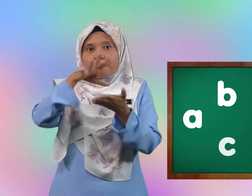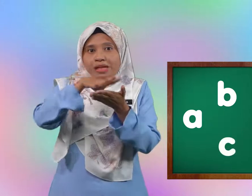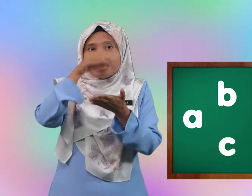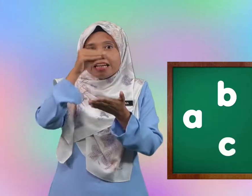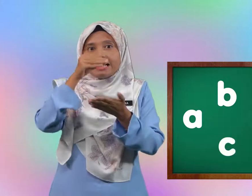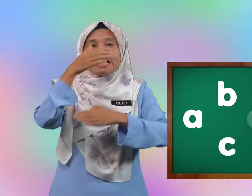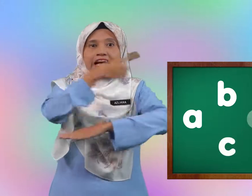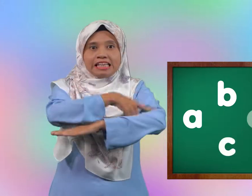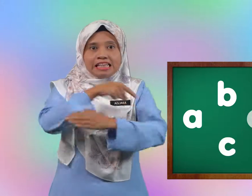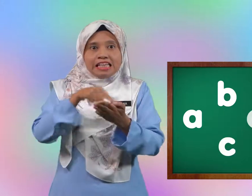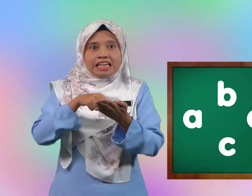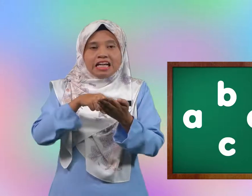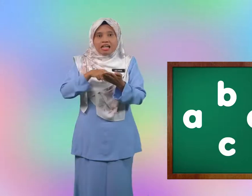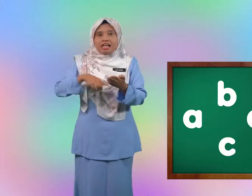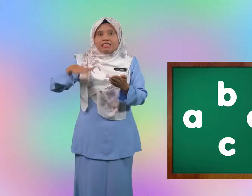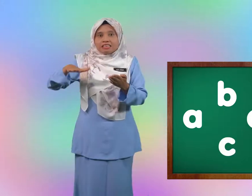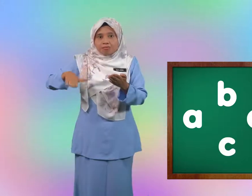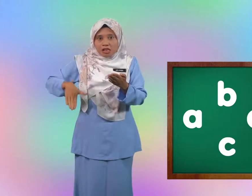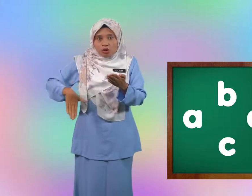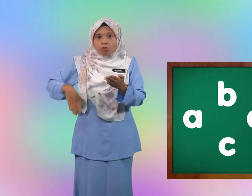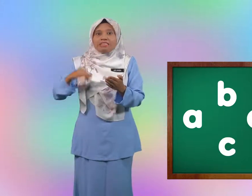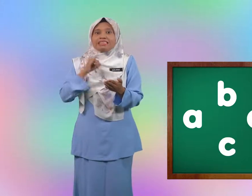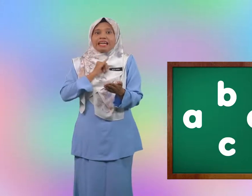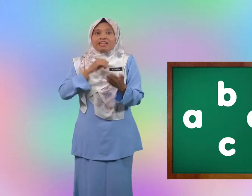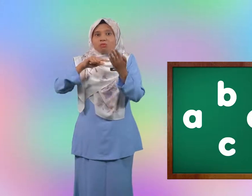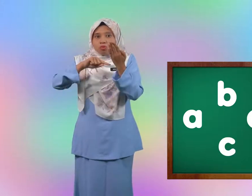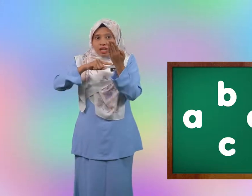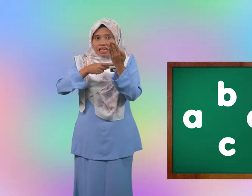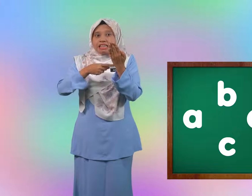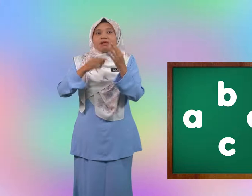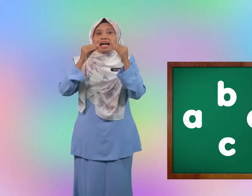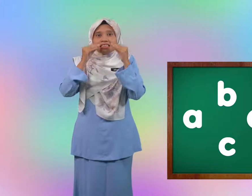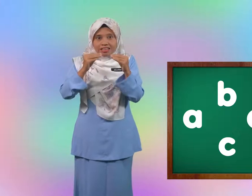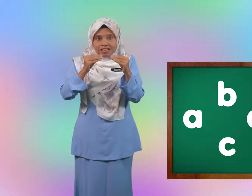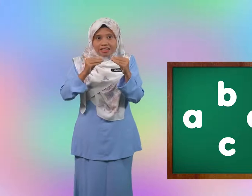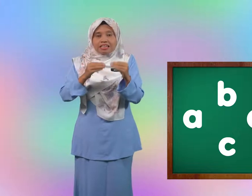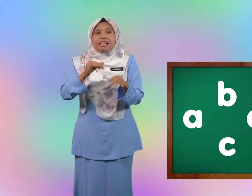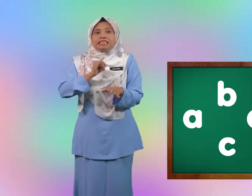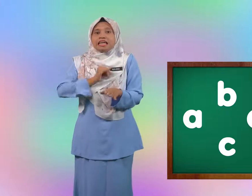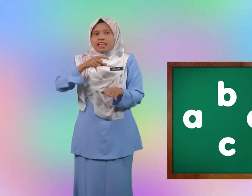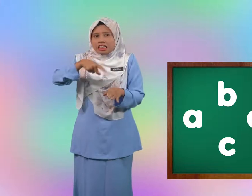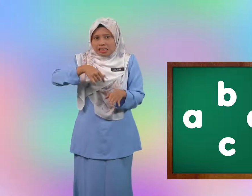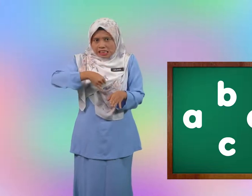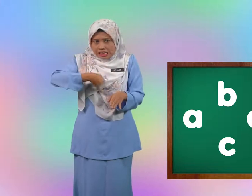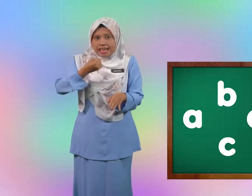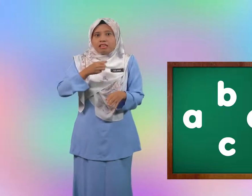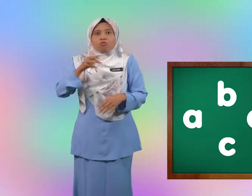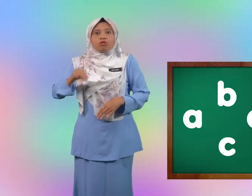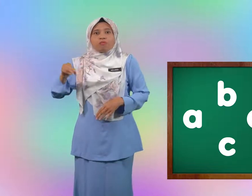pelajari hari ini. Sebelum saya mula mengajar, saya ingin murid